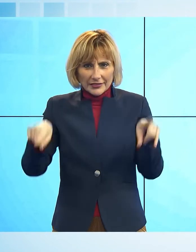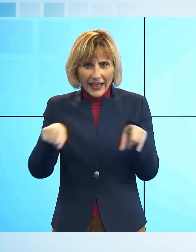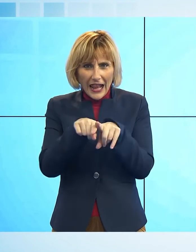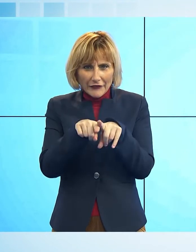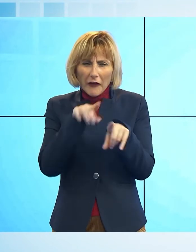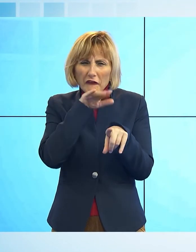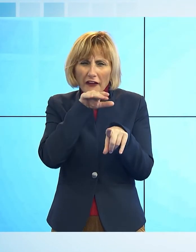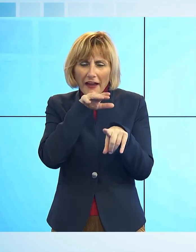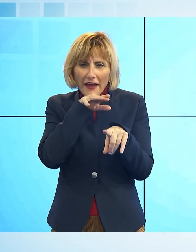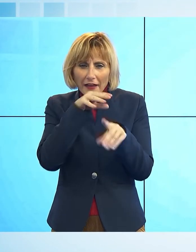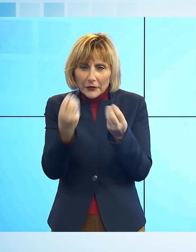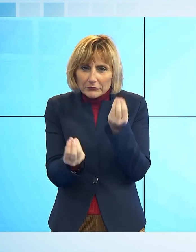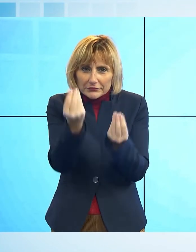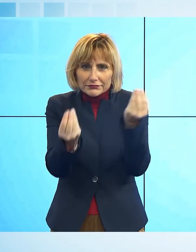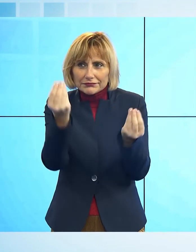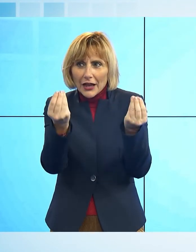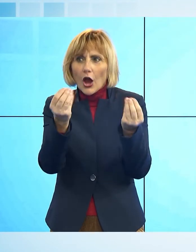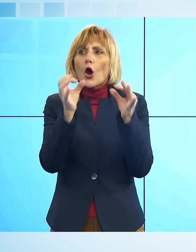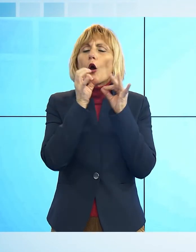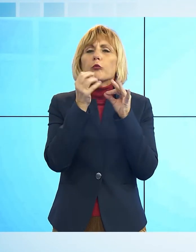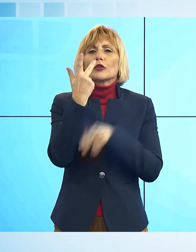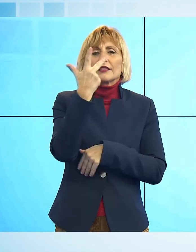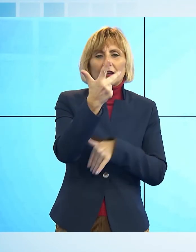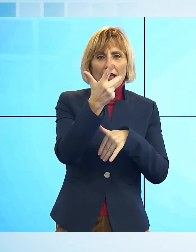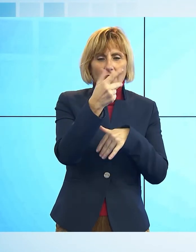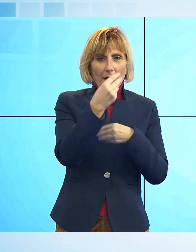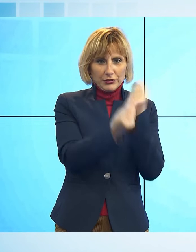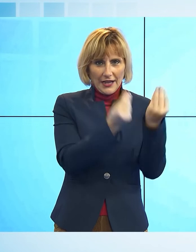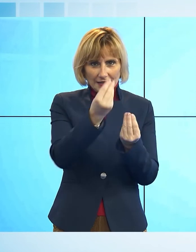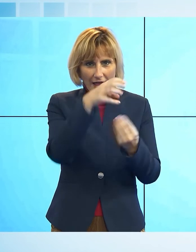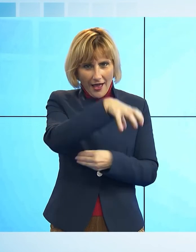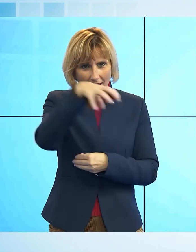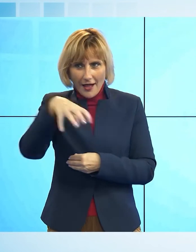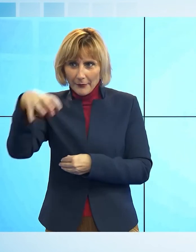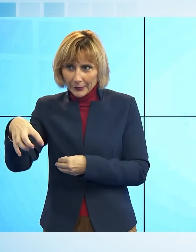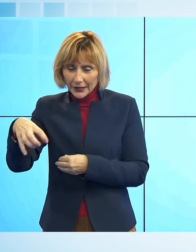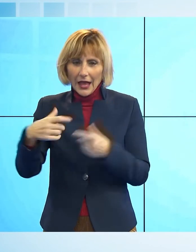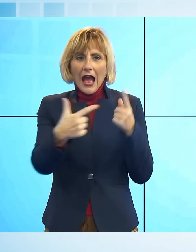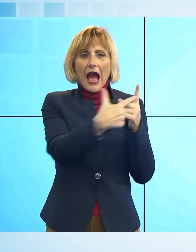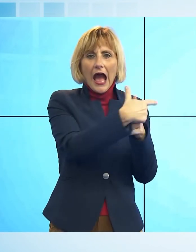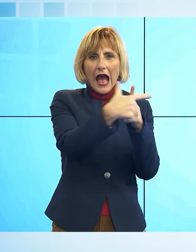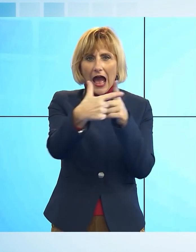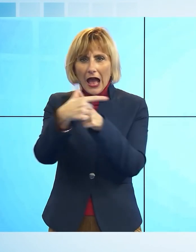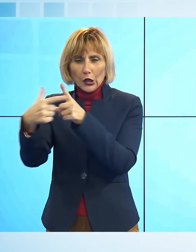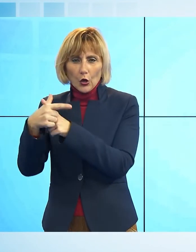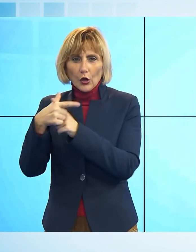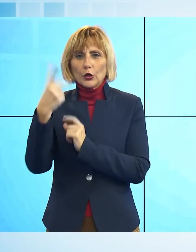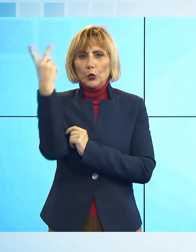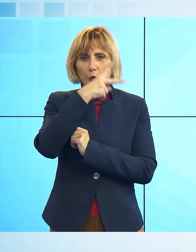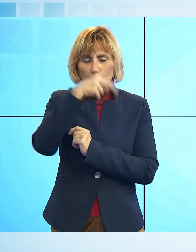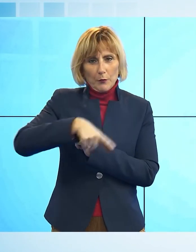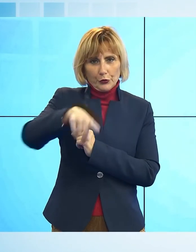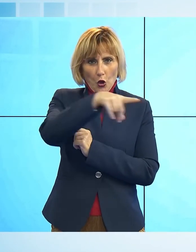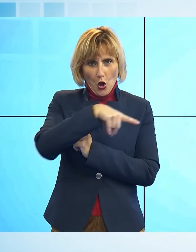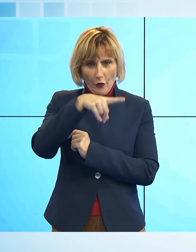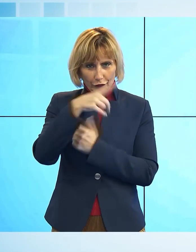o come questi tre presepi realizzati da Pierluigi Chiovelli e ambientati in altrettanti angoli della nostra provincia. Ai visitatori